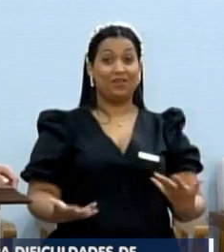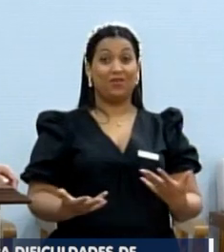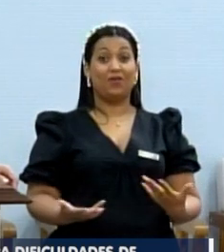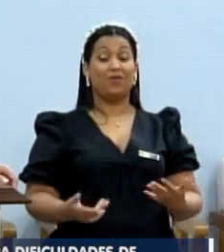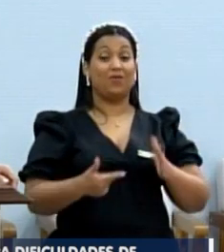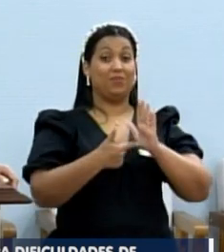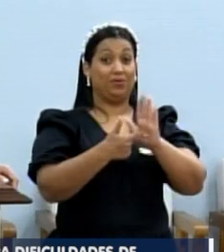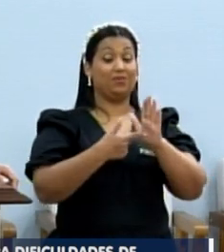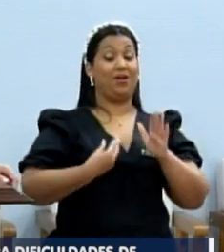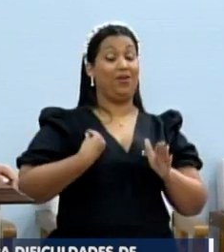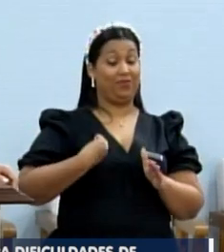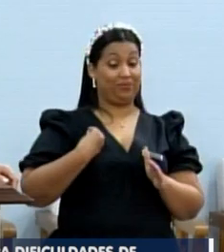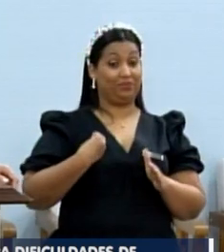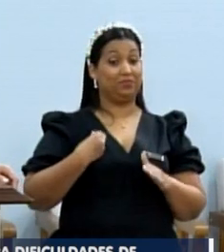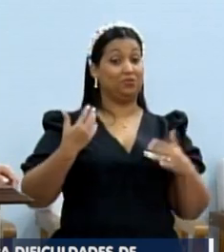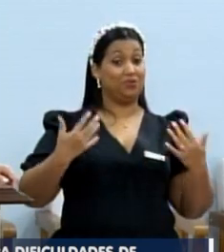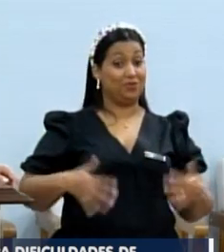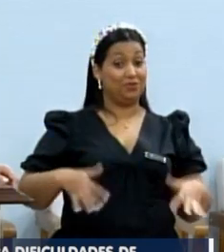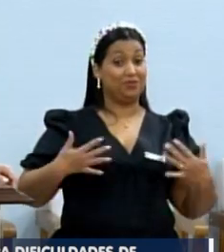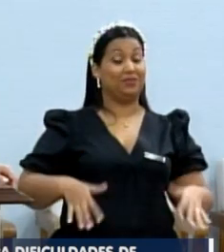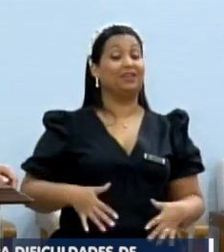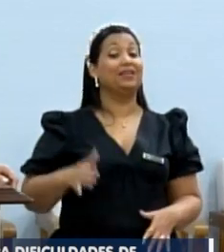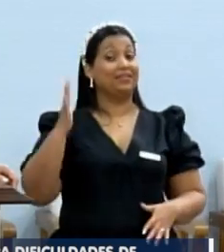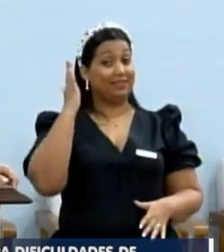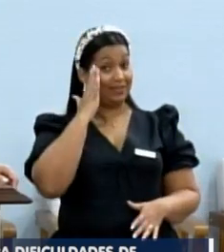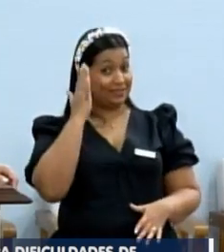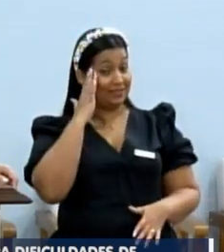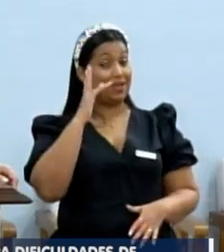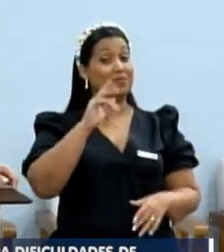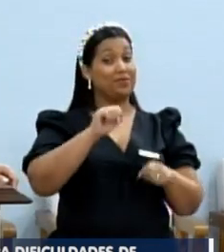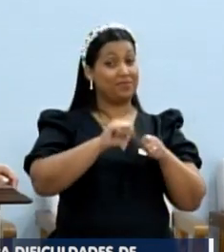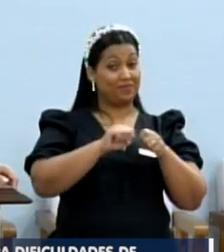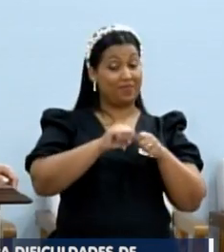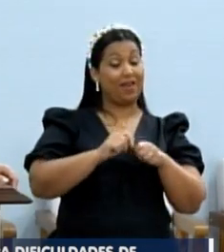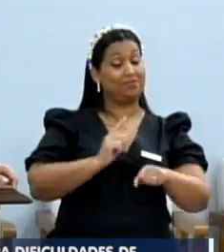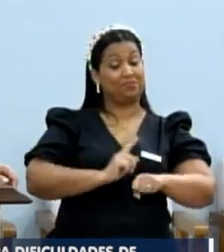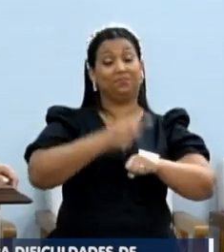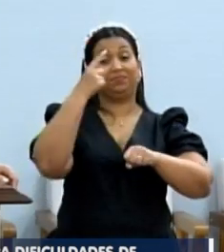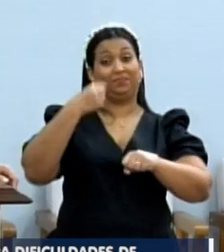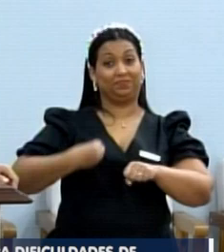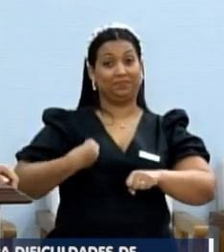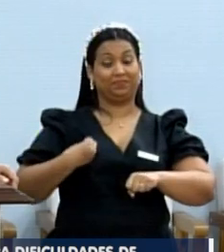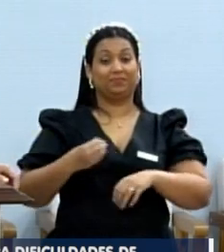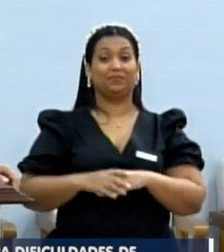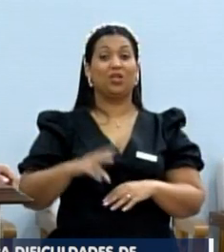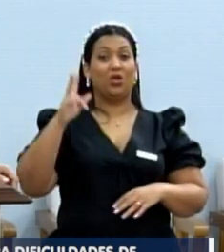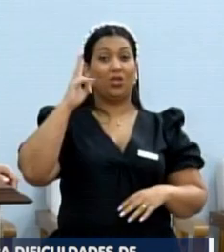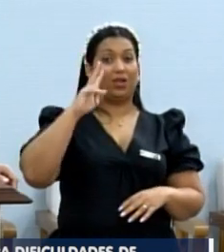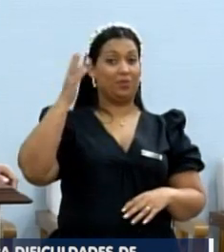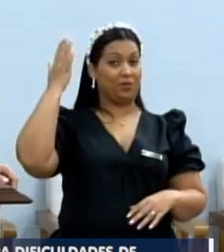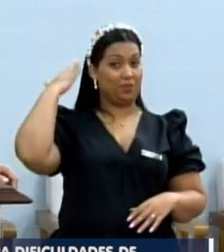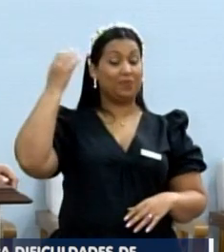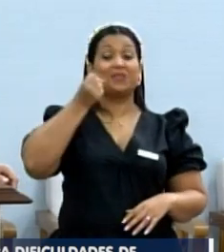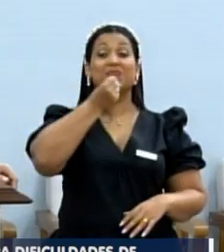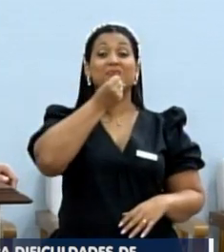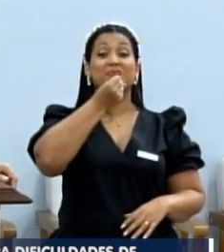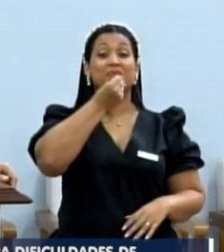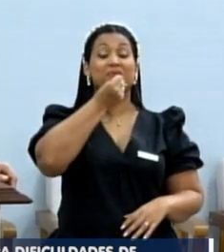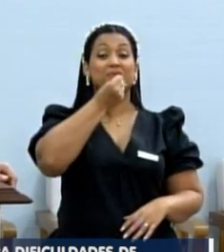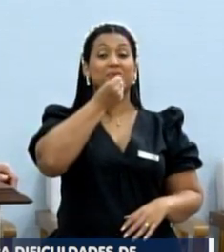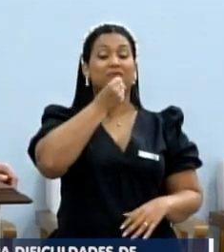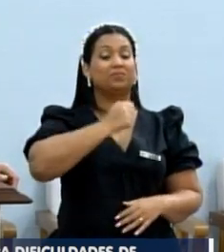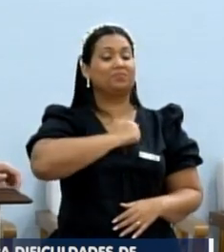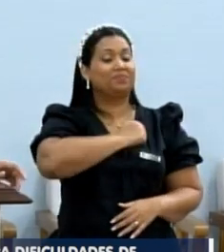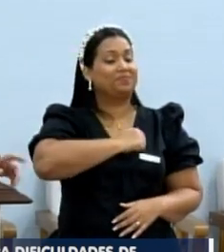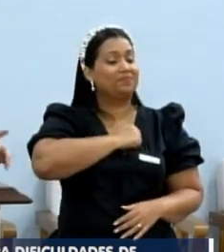Transmissão ao vivo é terrível, porque faz ao vivo. Eu falei, tô relembrando os tempos de reportagem, né? Uma certa